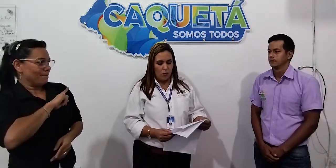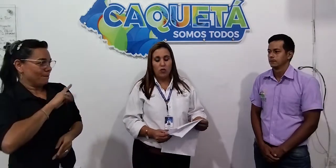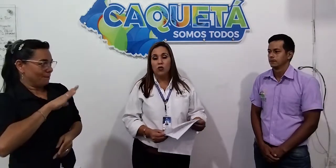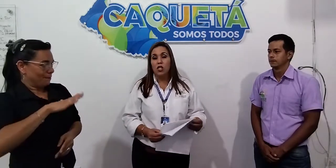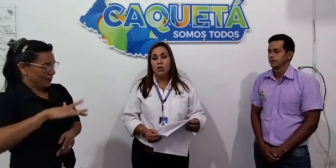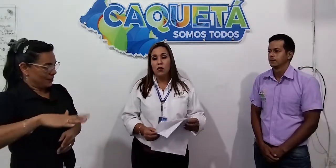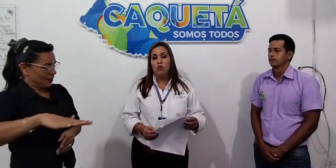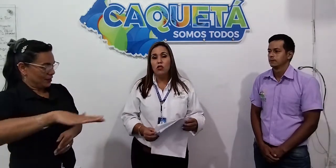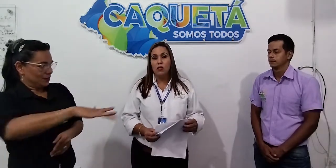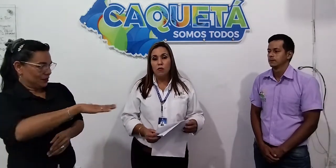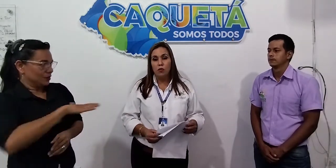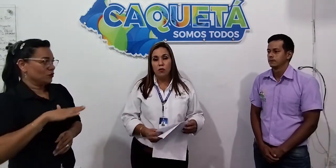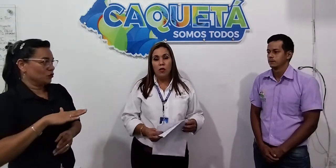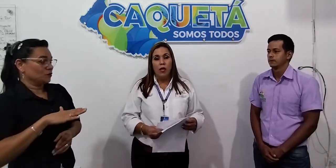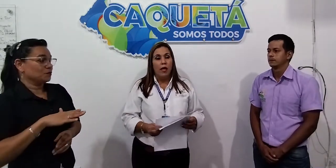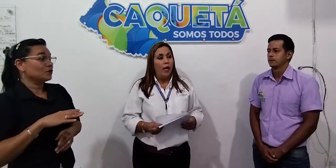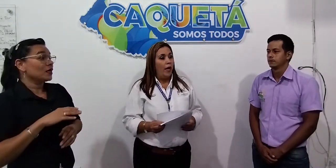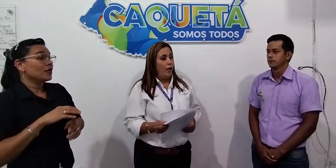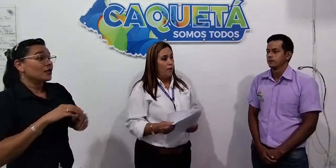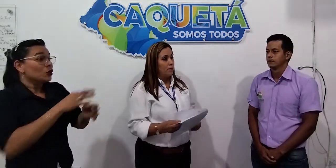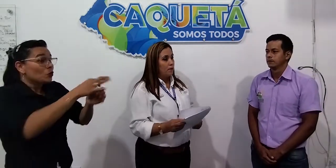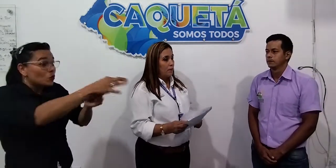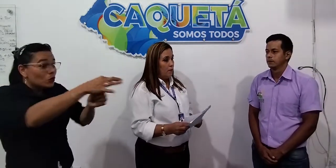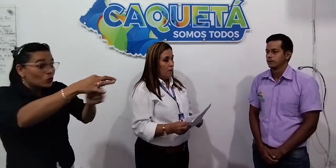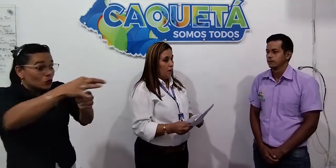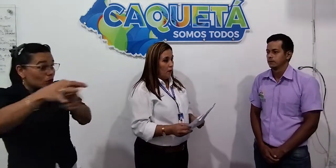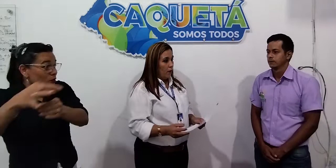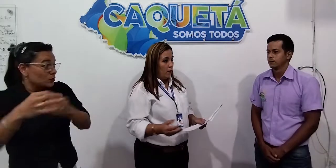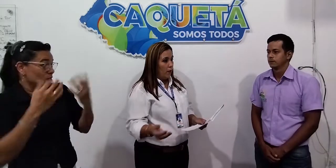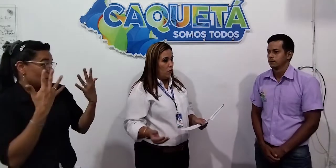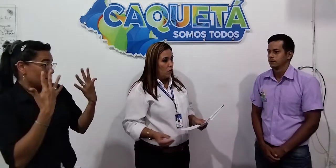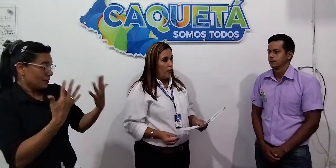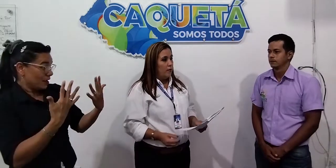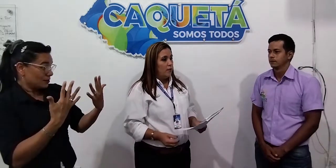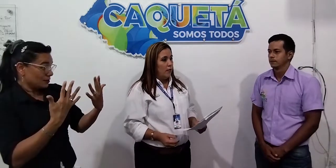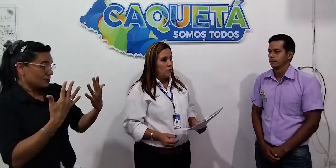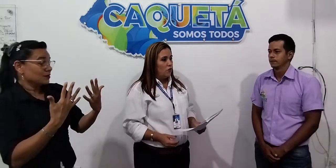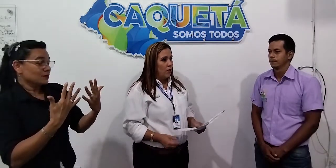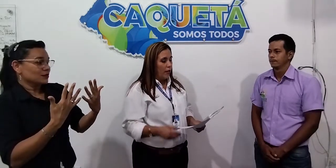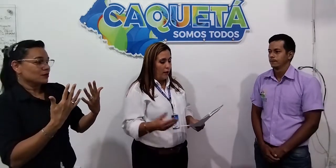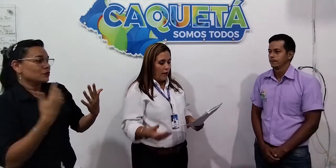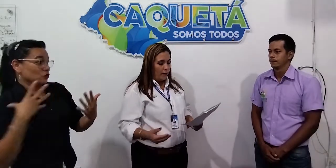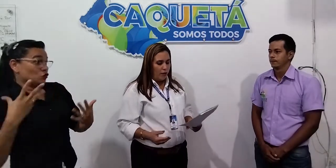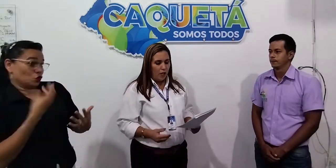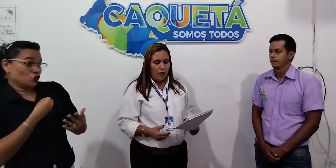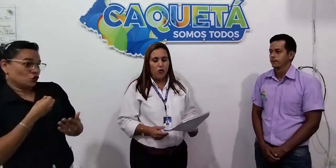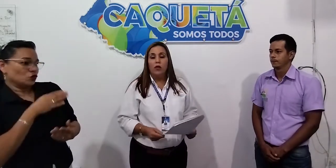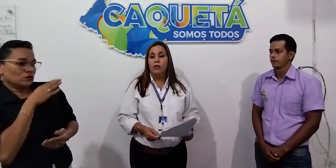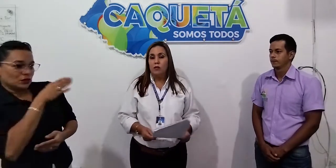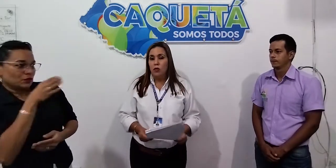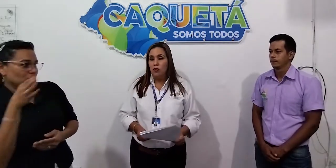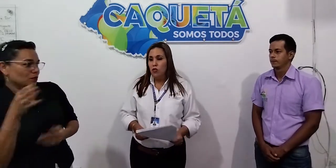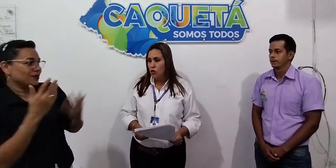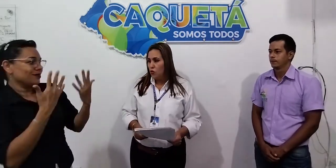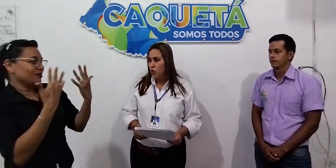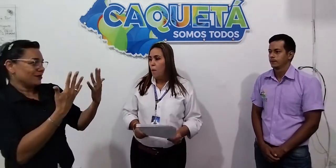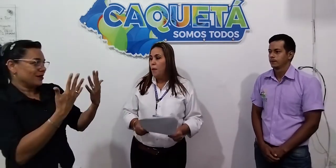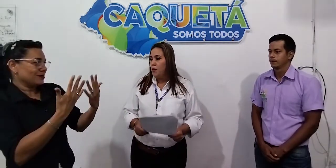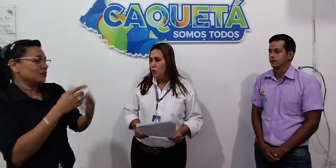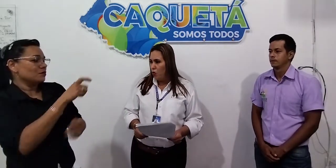nuestros 15 municipios de los cuales estamos atendiendo es los niños 29,